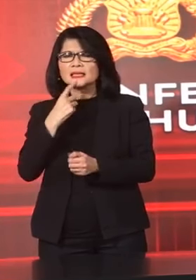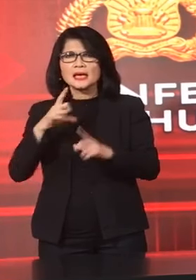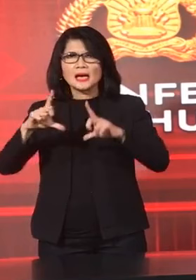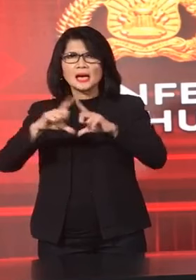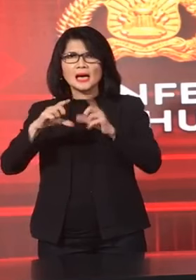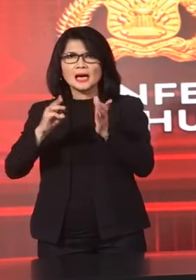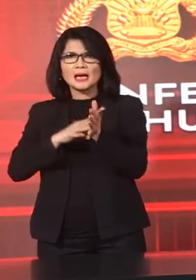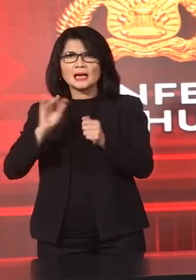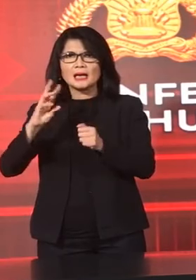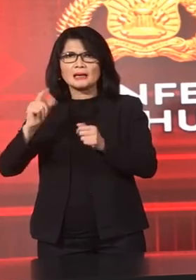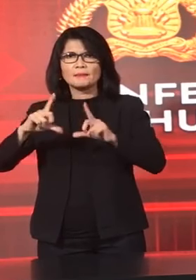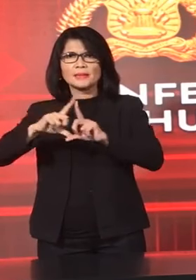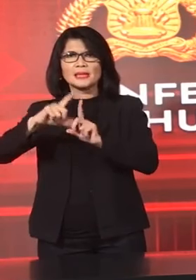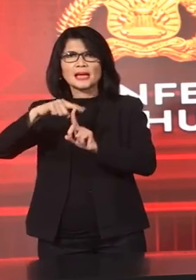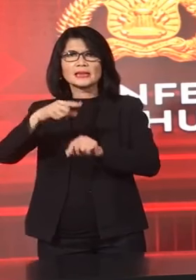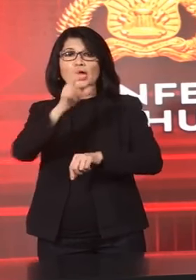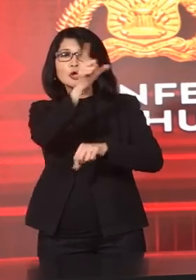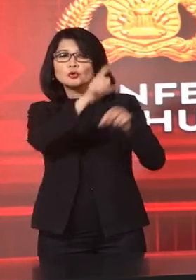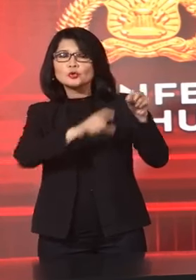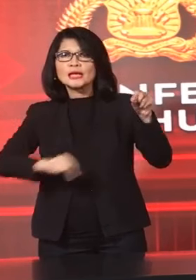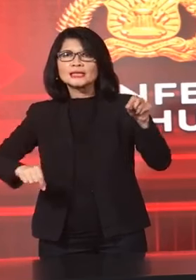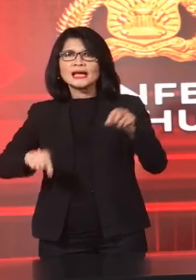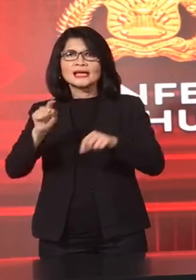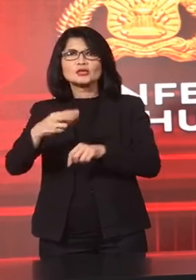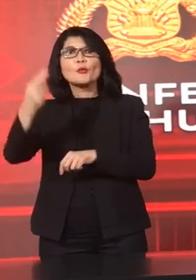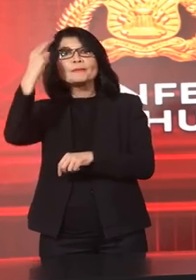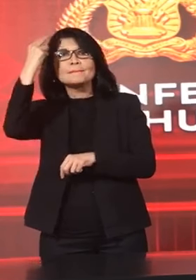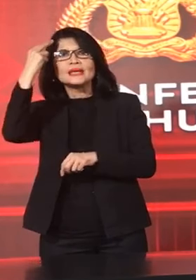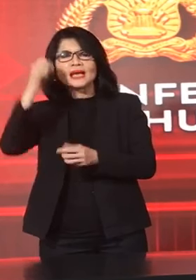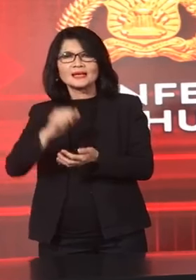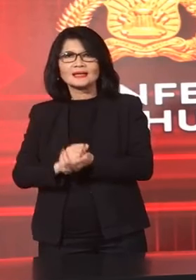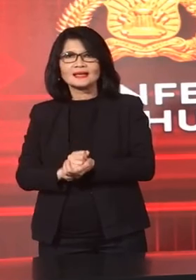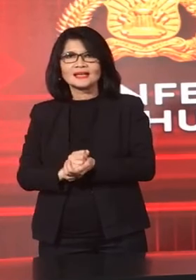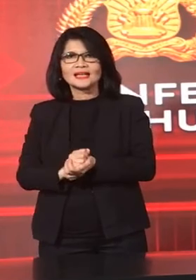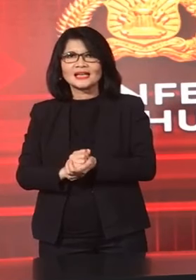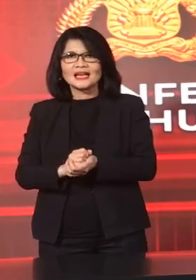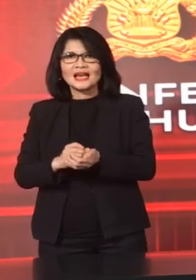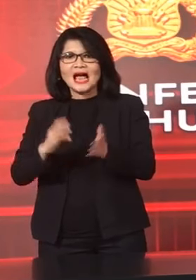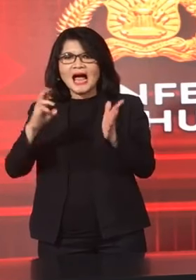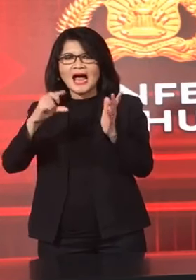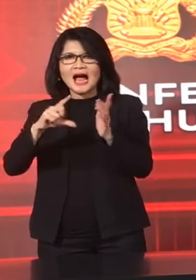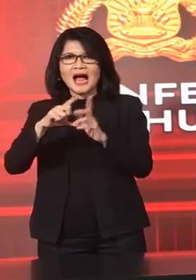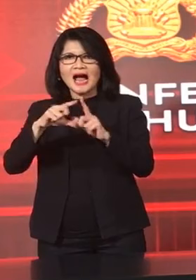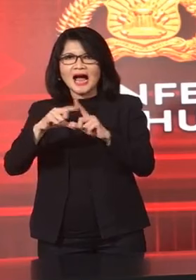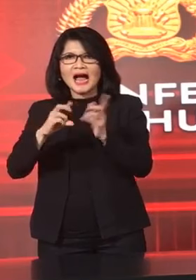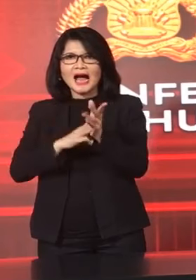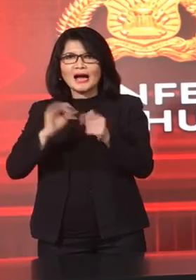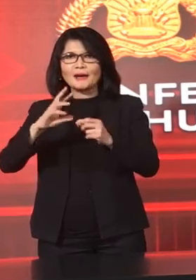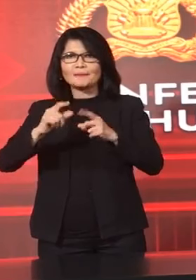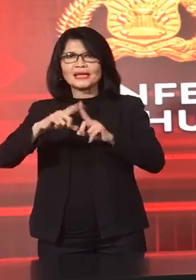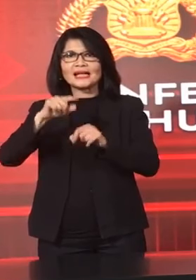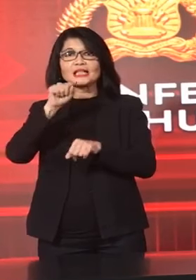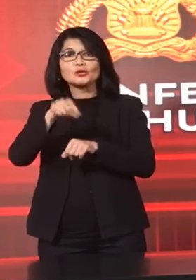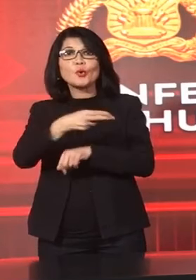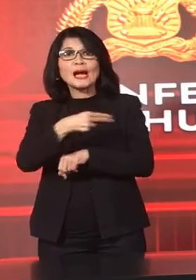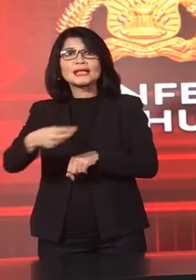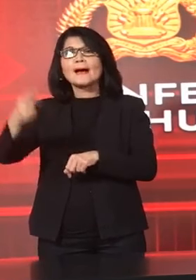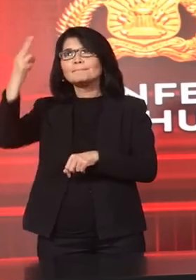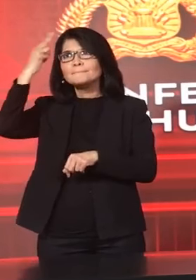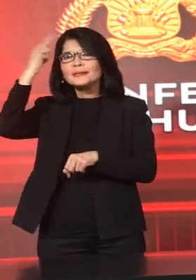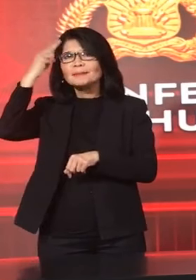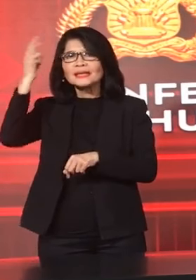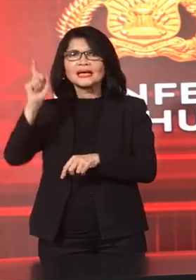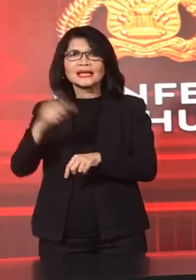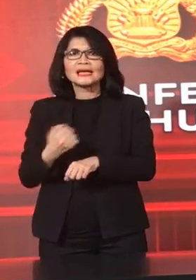Nusantara Itu maksudnya gimana Pak? Amir itu pimpinan Pimpinan Pimpinan Dari Lapak Pimpinan Dari